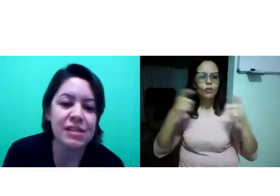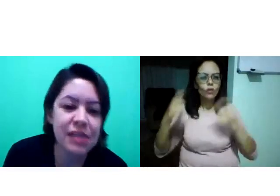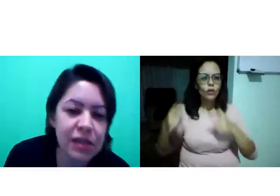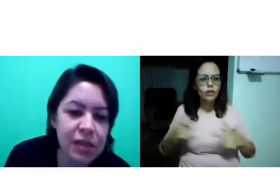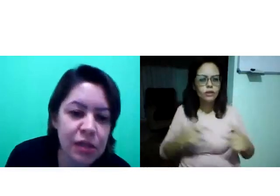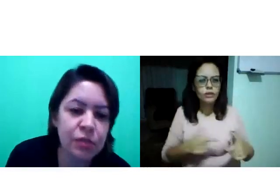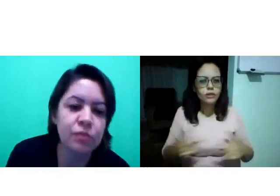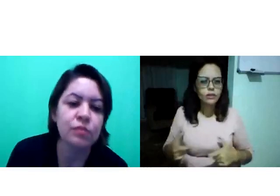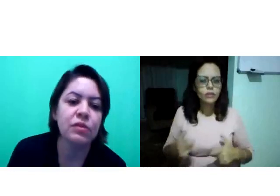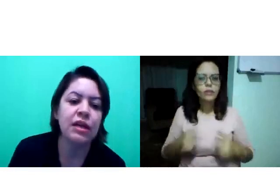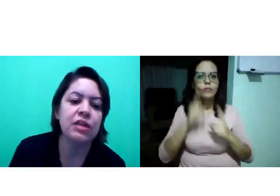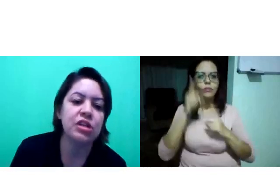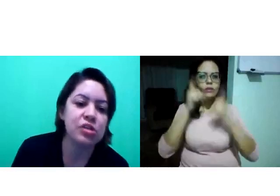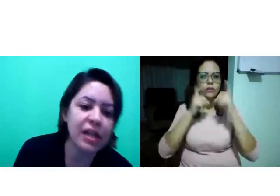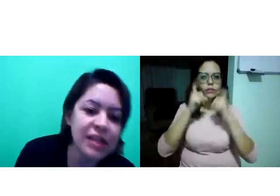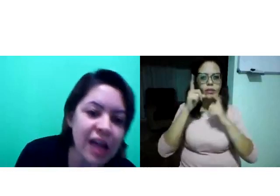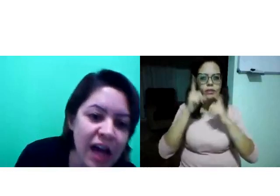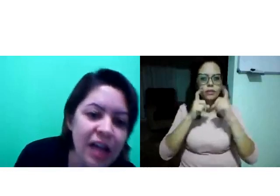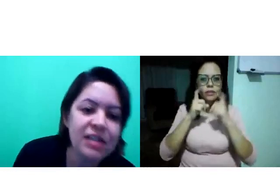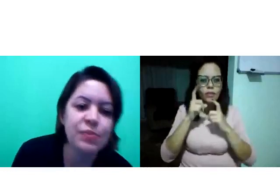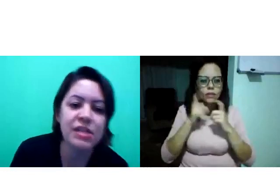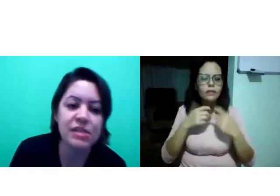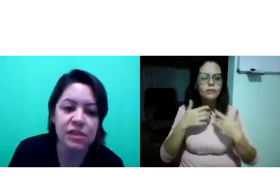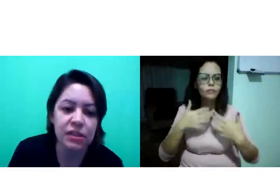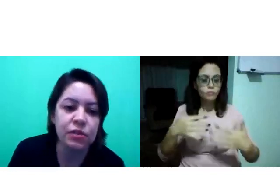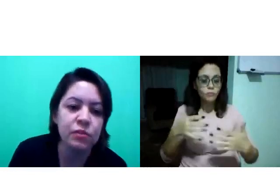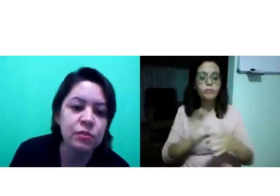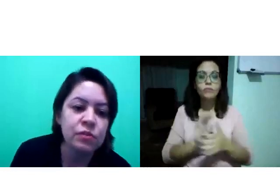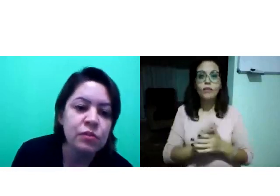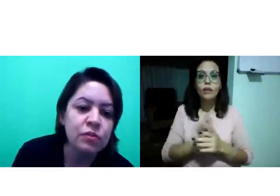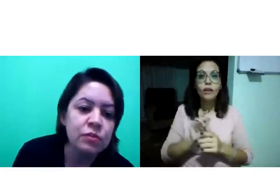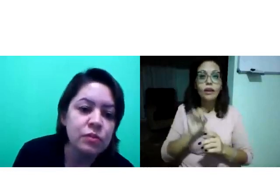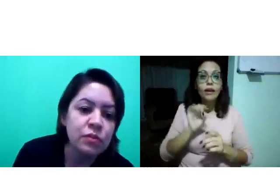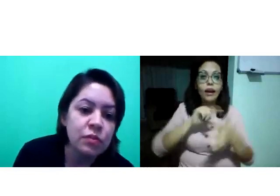localização, a direcionalidade, a expressão.